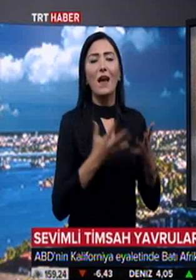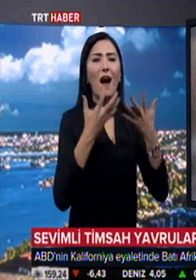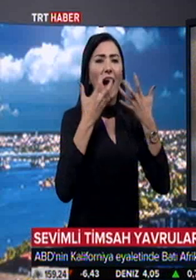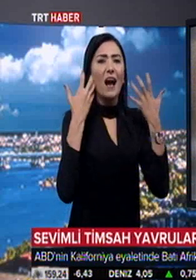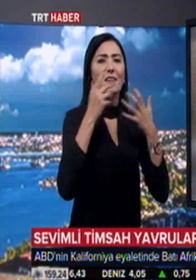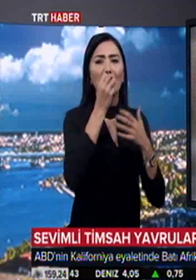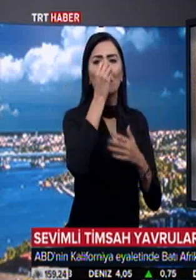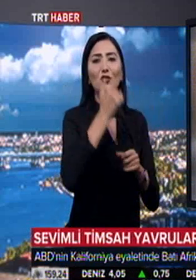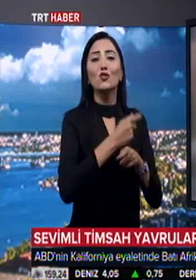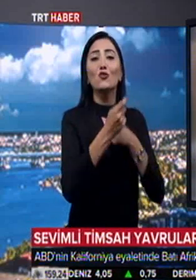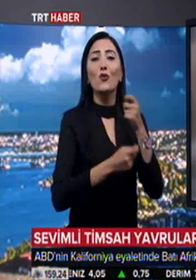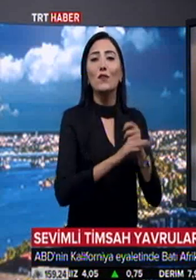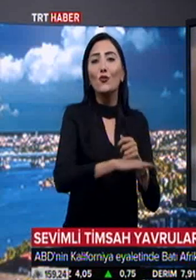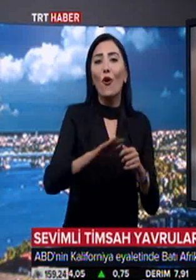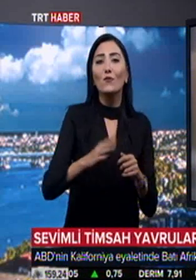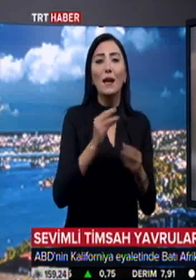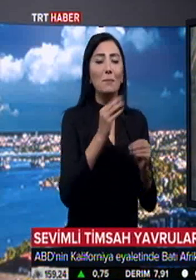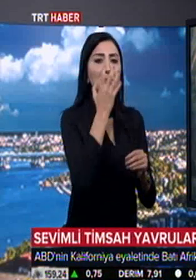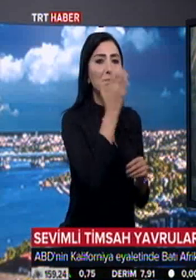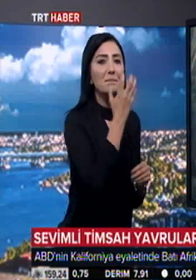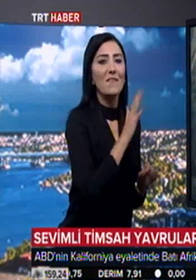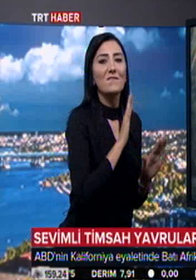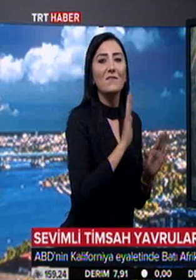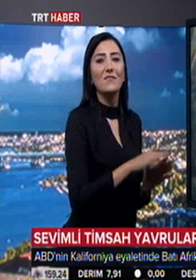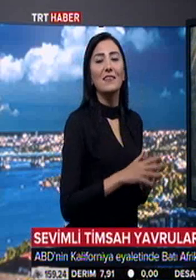Hayvanat bahçesi görevlileri yavrulara gözü gibi bakıyor.